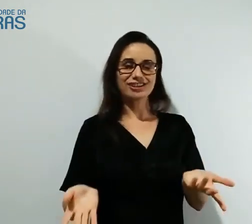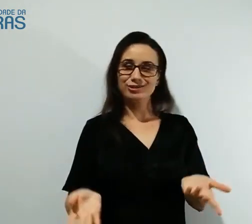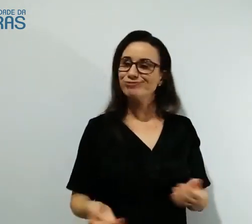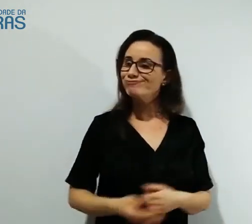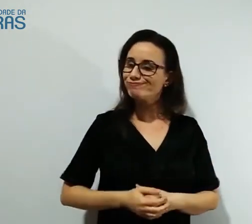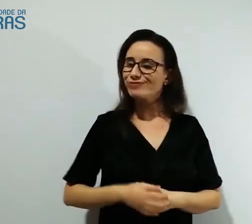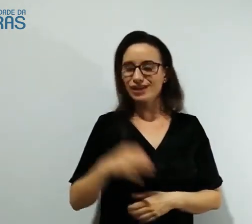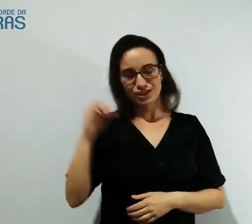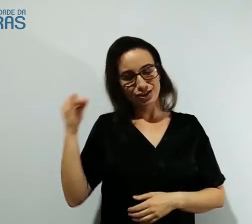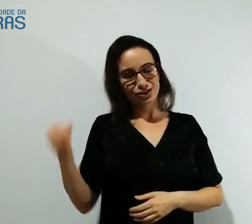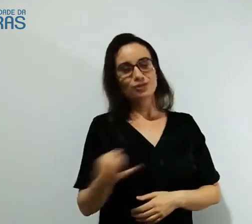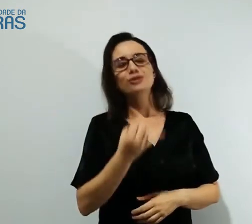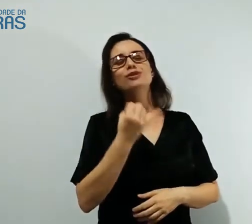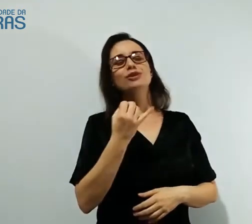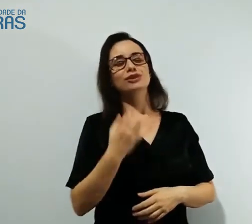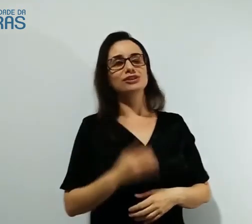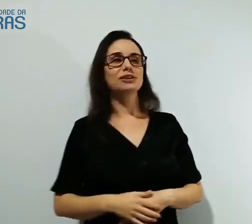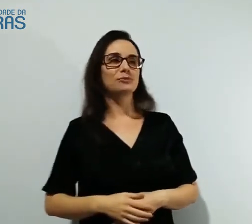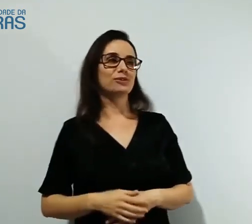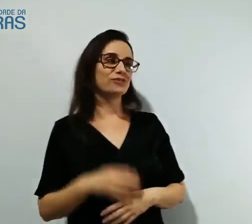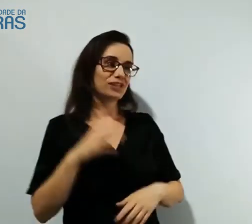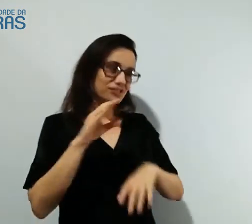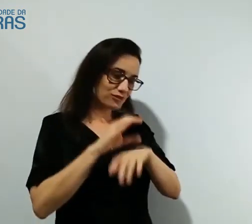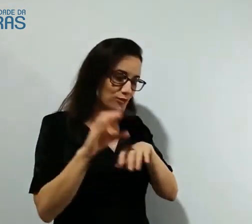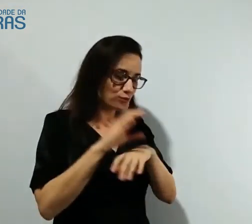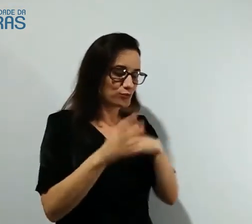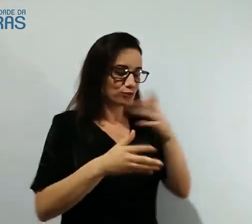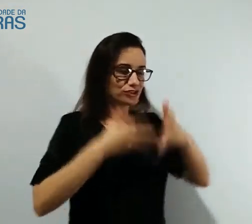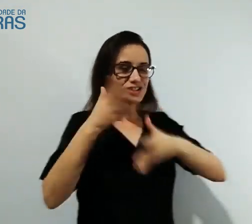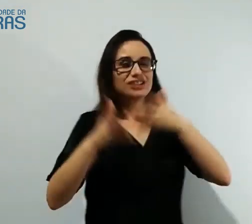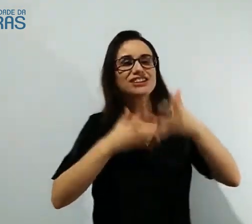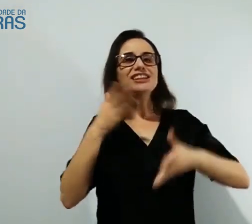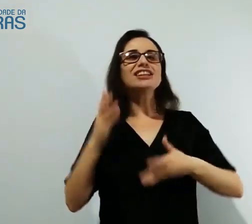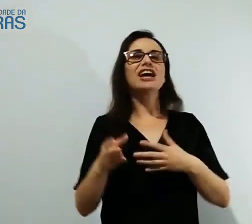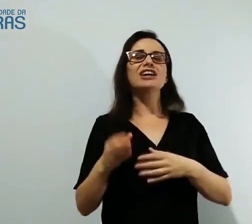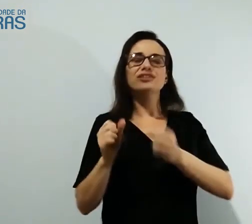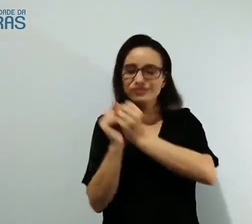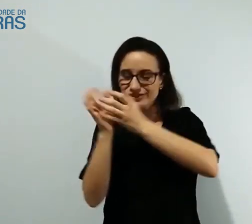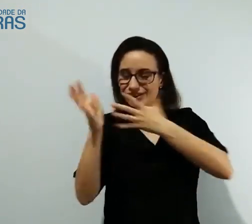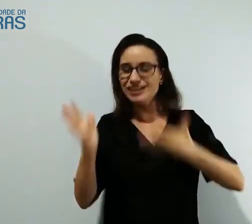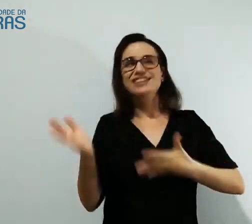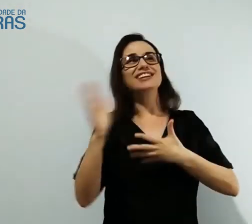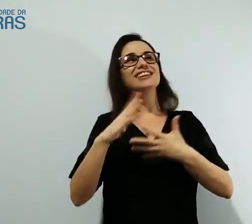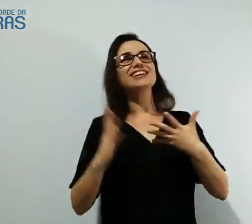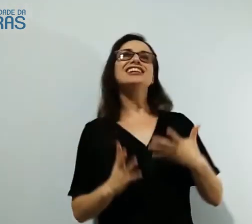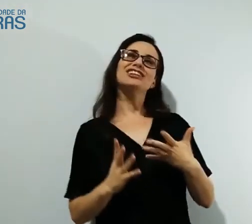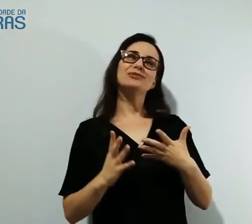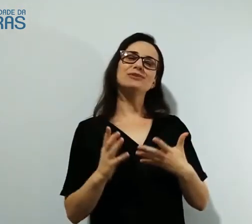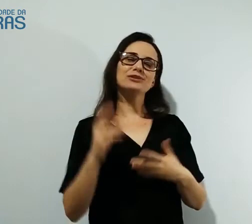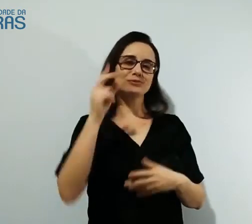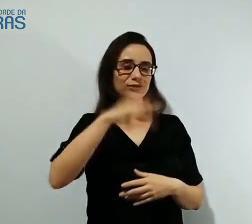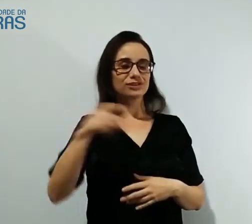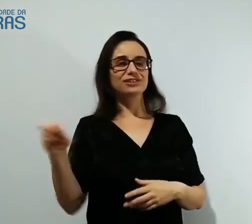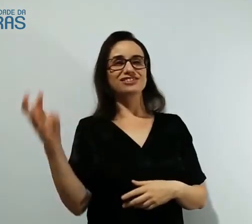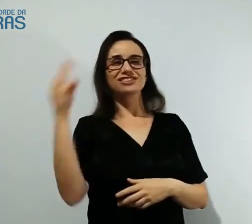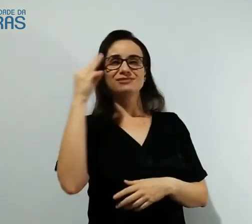fluentemente. Eu tenho essa capacidade que eu consegui através do método fluente em libras do professor Madison